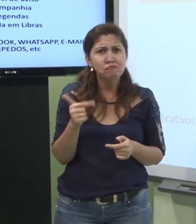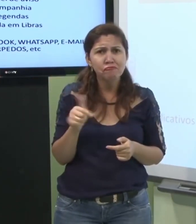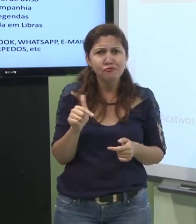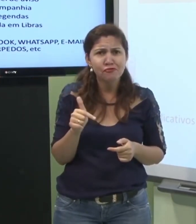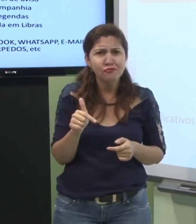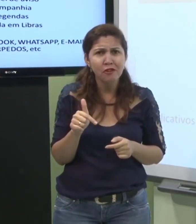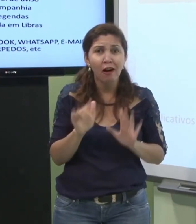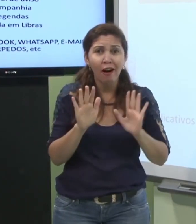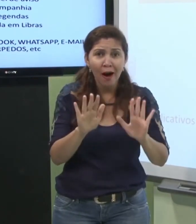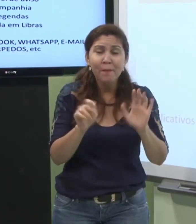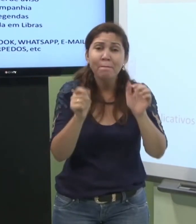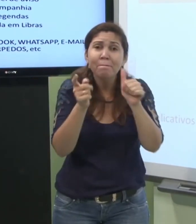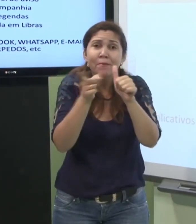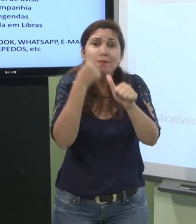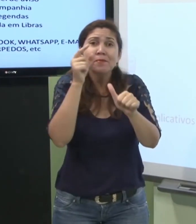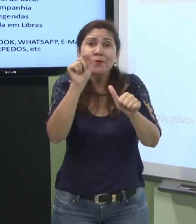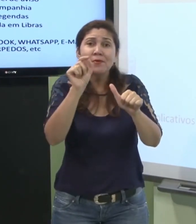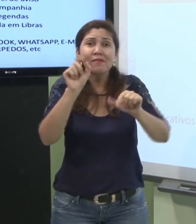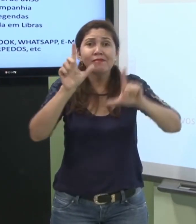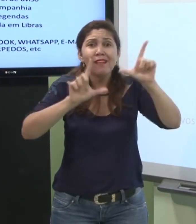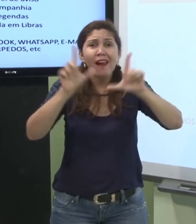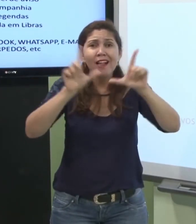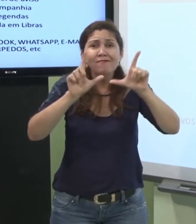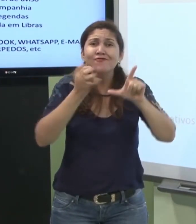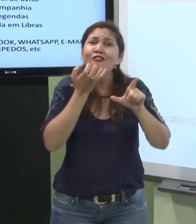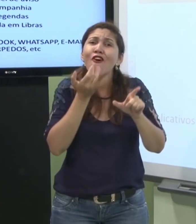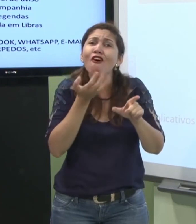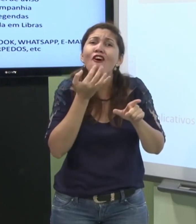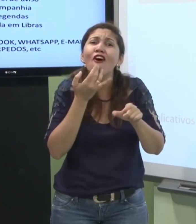Então, a primeira televisão era em preto e branco.